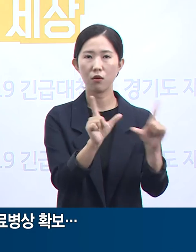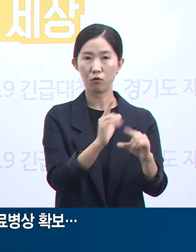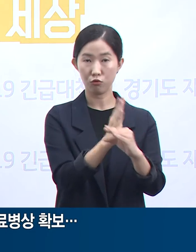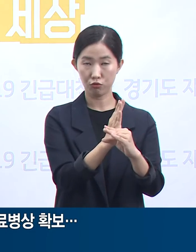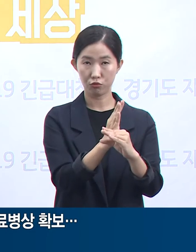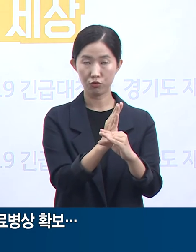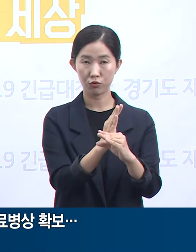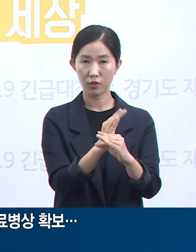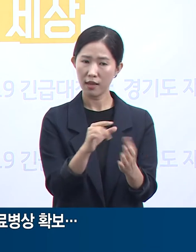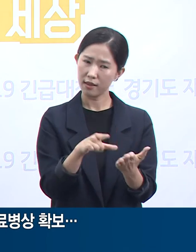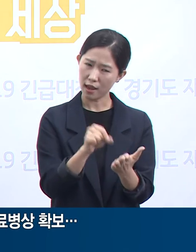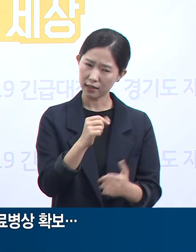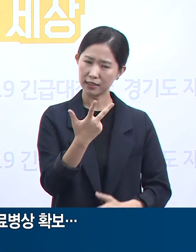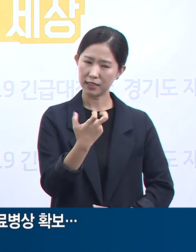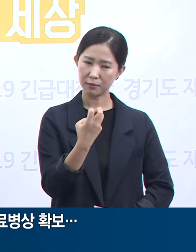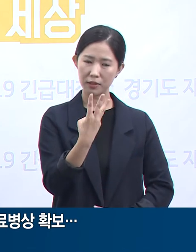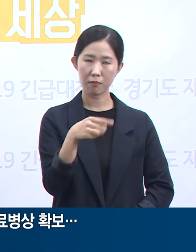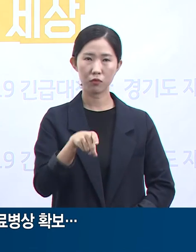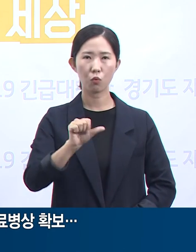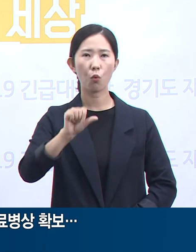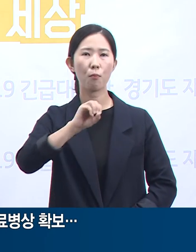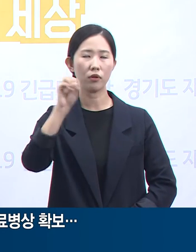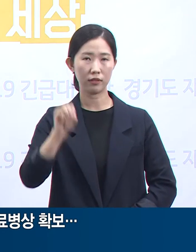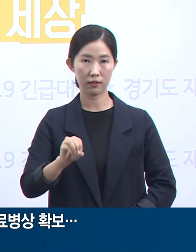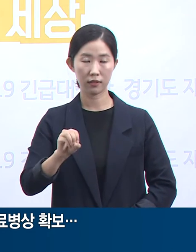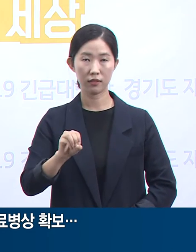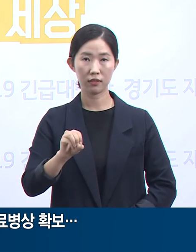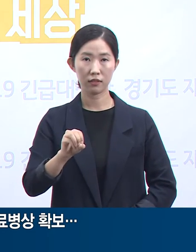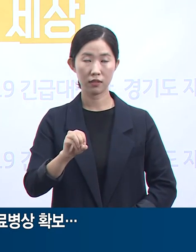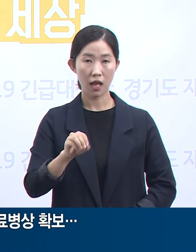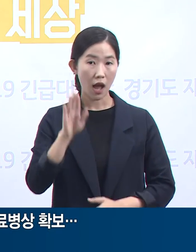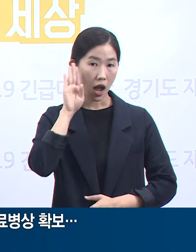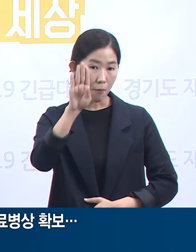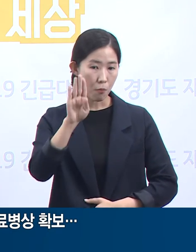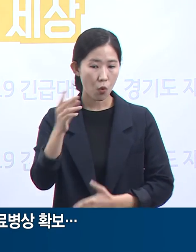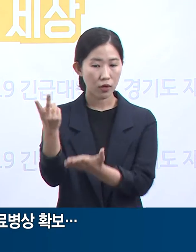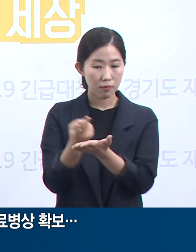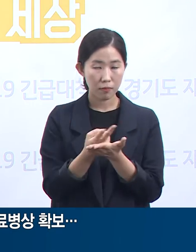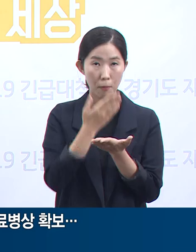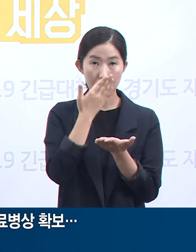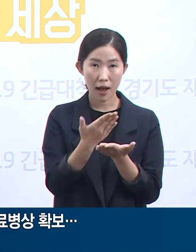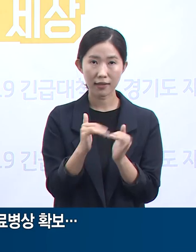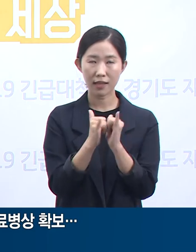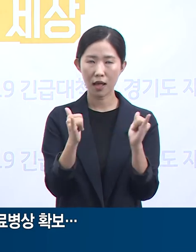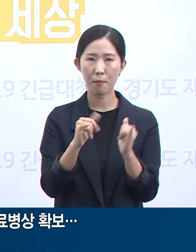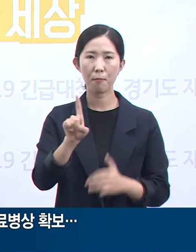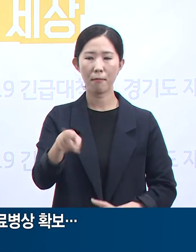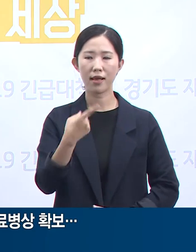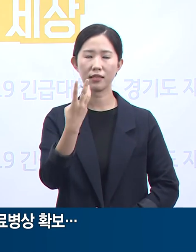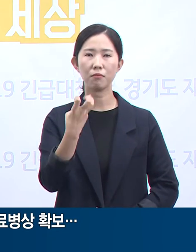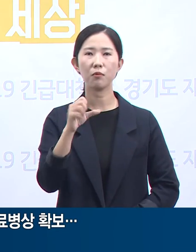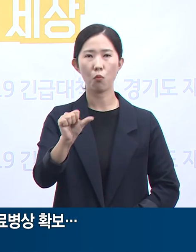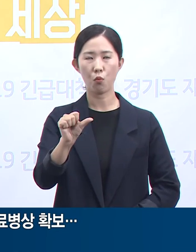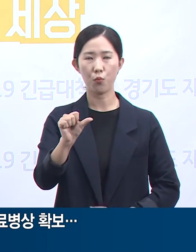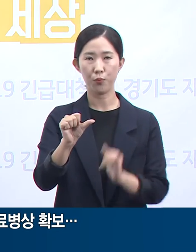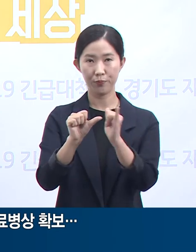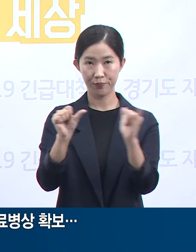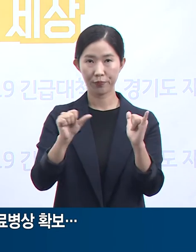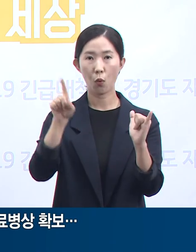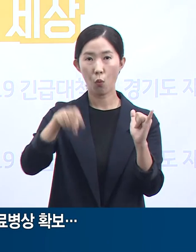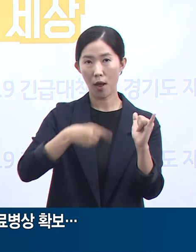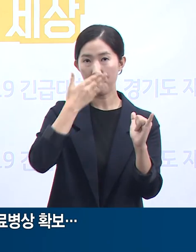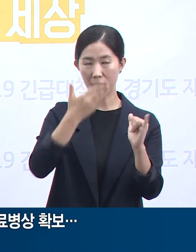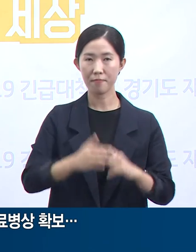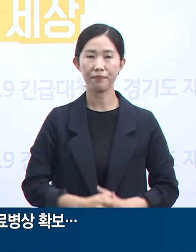이는 73.5%의 사용률로써 잔여 수용 가능 인원은 135명입니다. 오늘